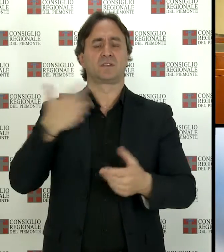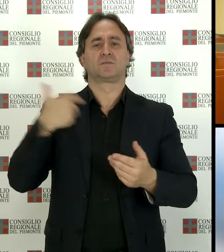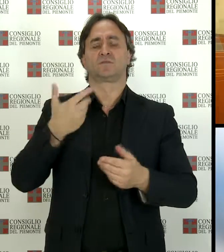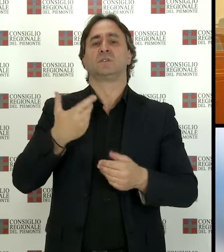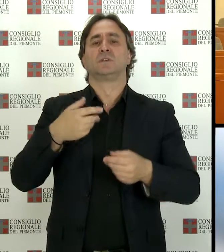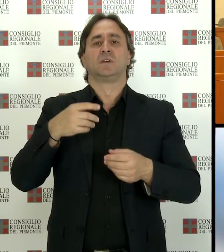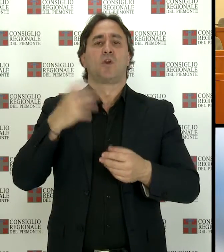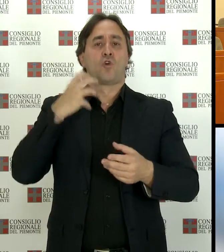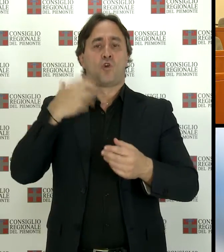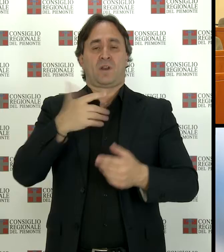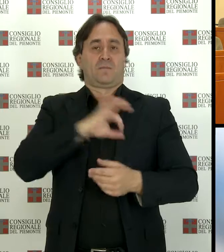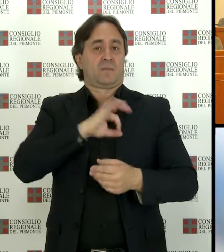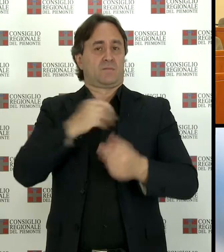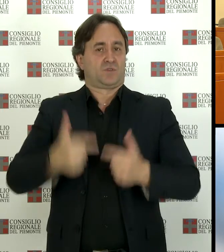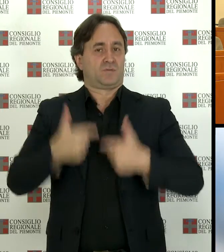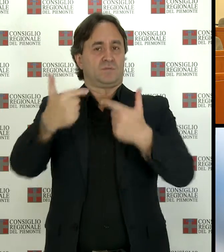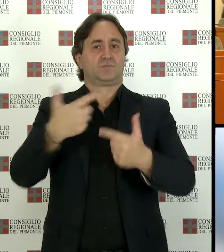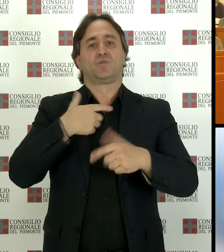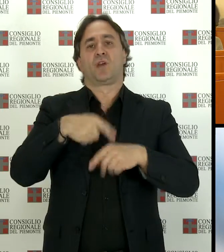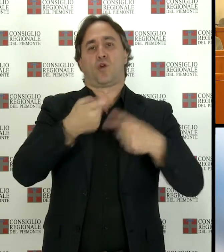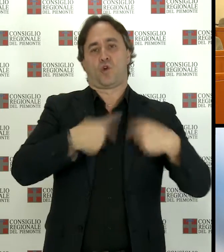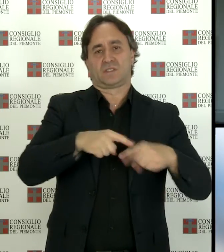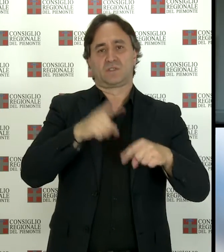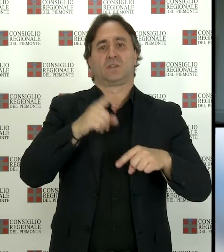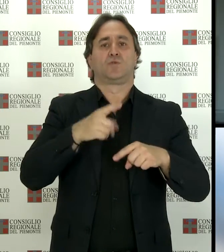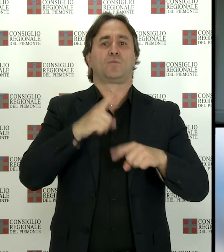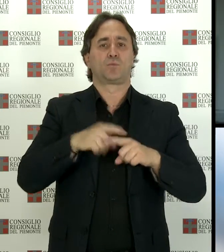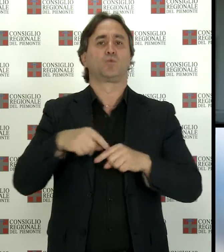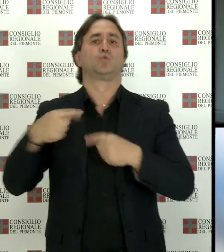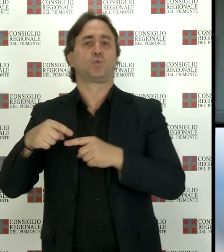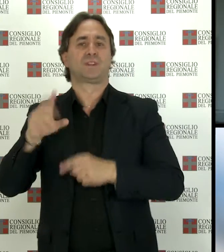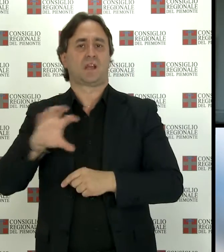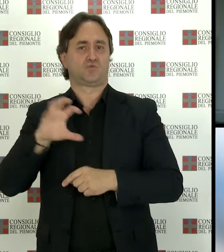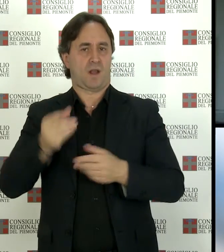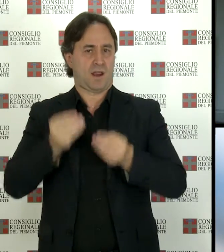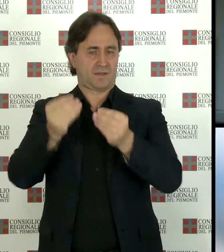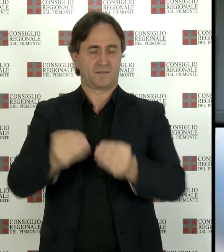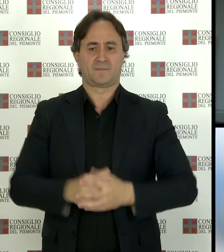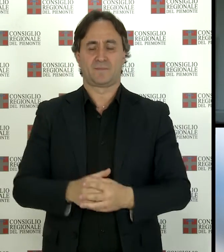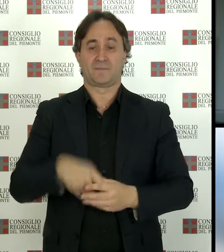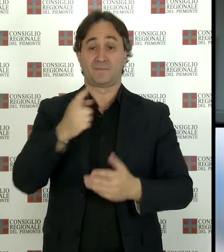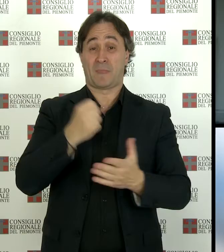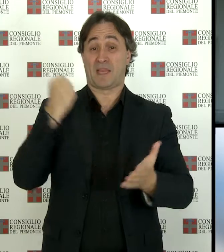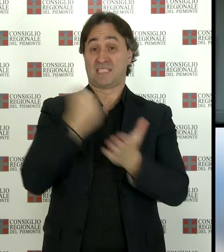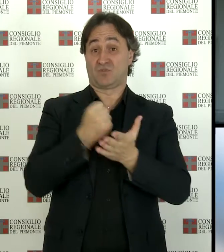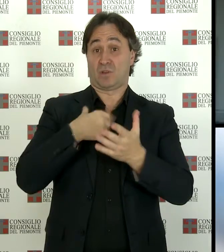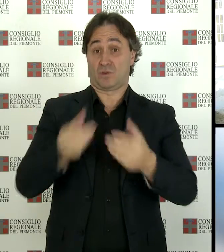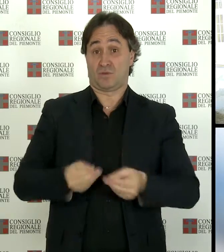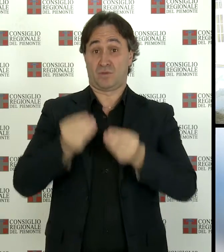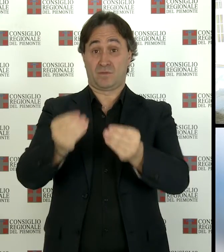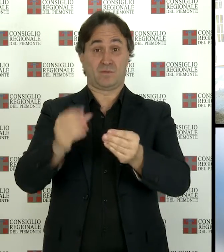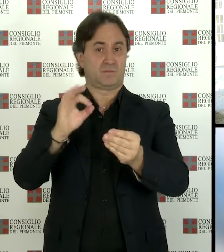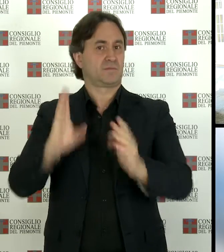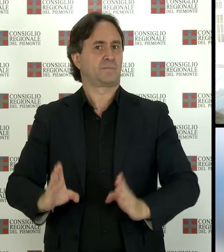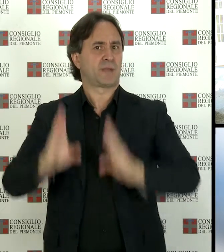stati i presidenti del Consiglio e della Giunta regionale. Nell'occasione dell'assegnazione del sigillo, nel cortile d'onore di Palazzo